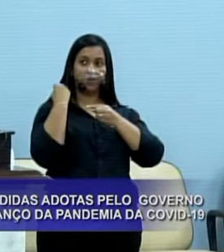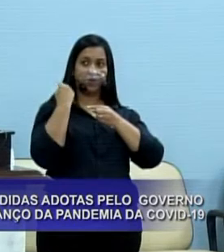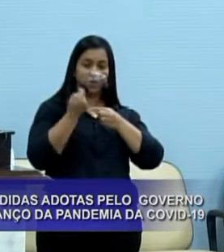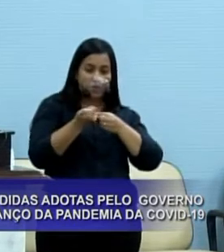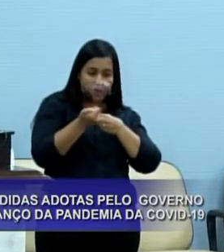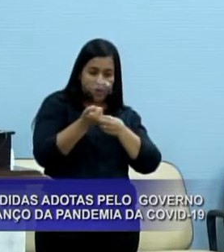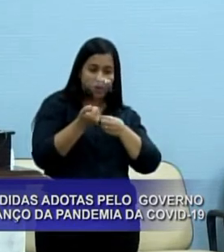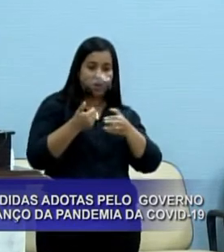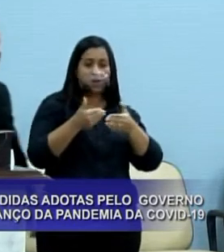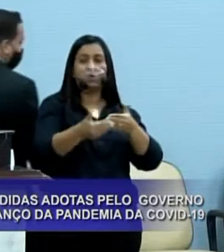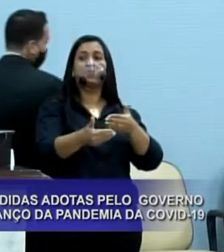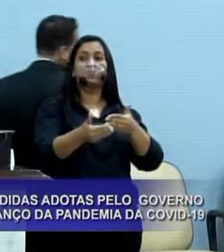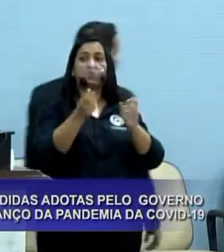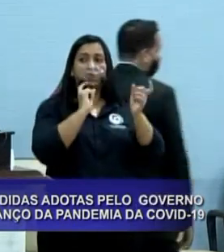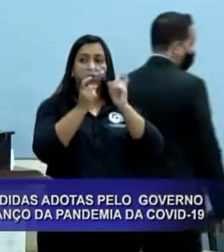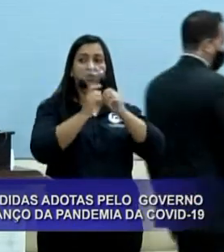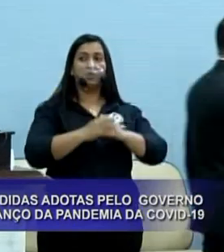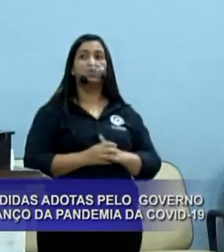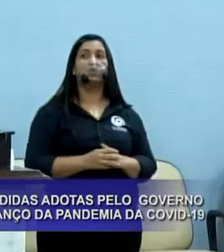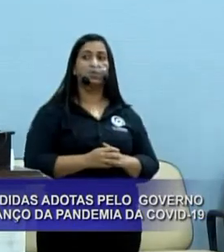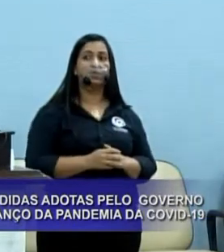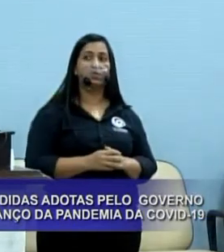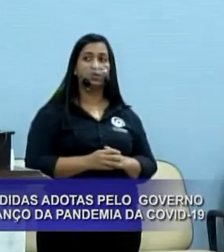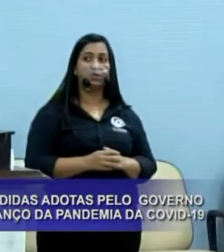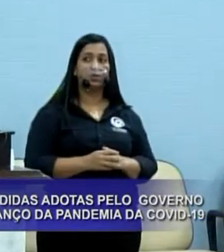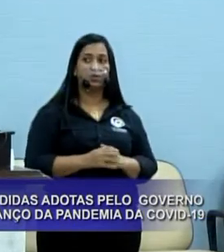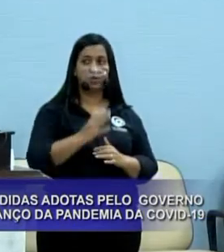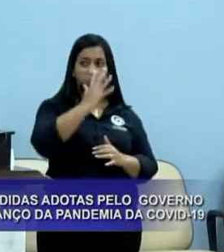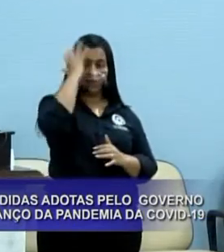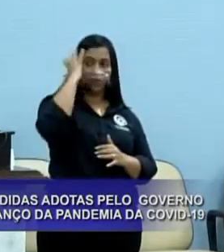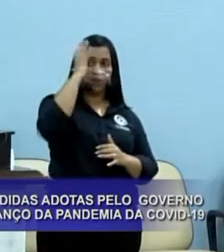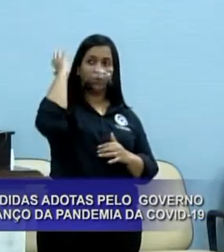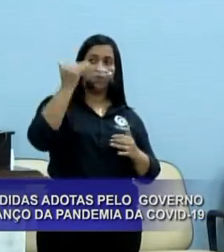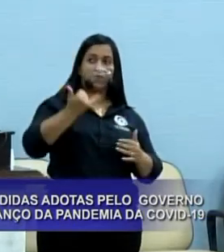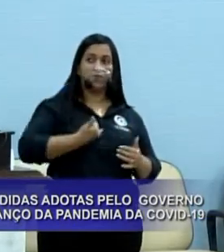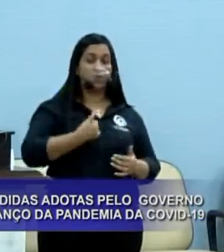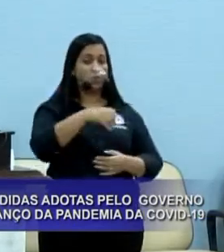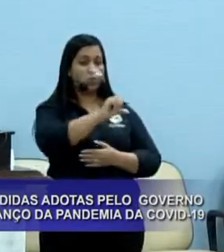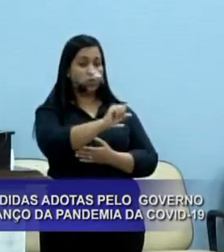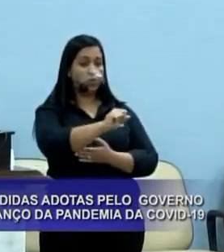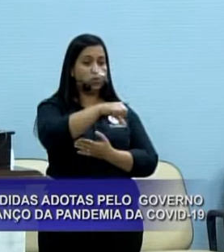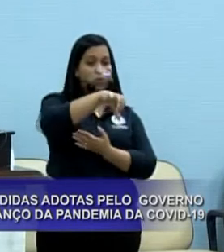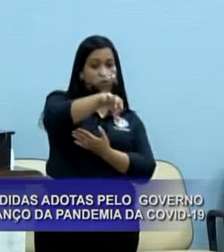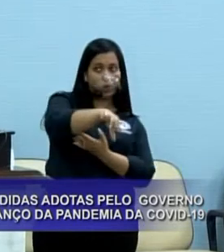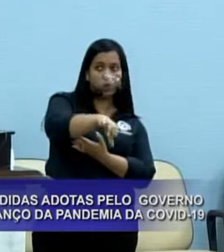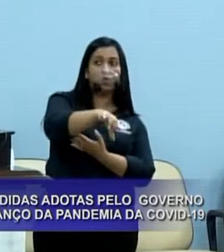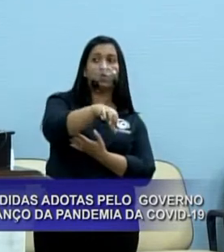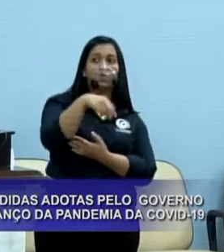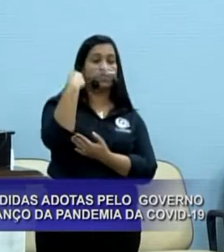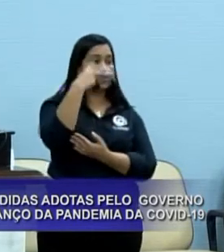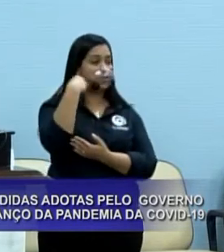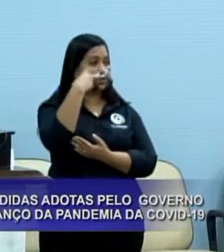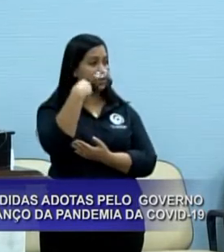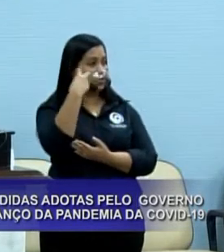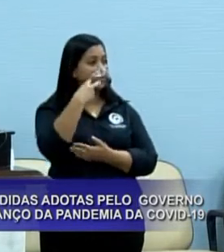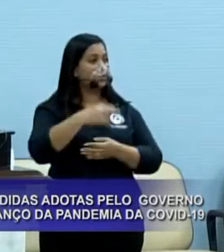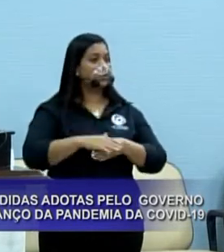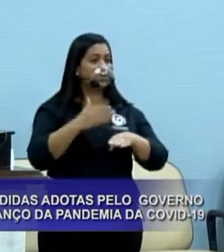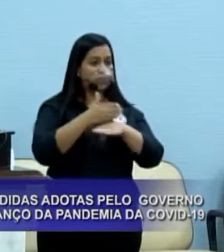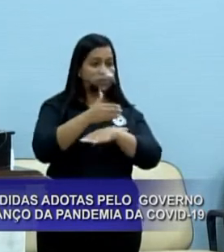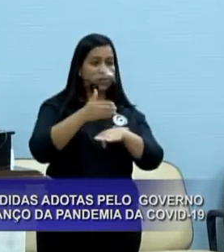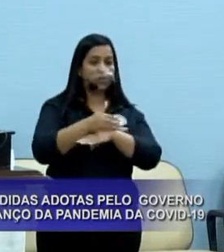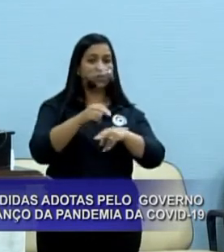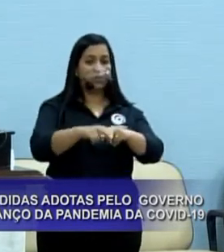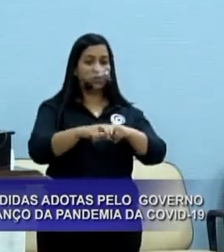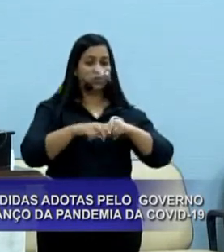sessão, salvo me engano, né, vereador Odélio, nós estivemos em oito ou nove vereadores, creio que os vereadores que não participaram foram